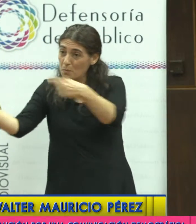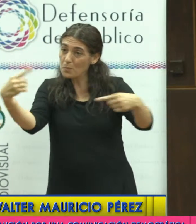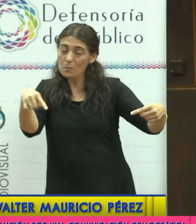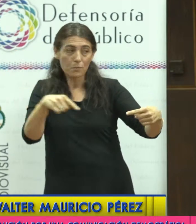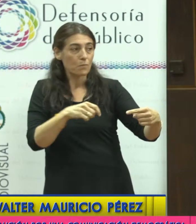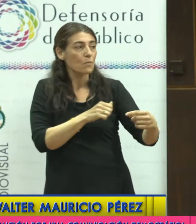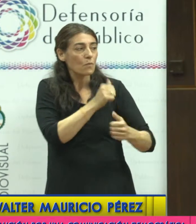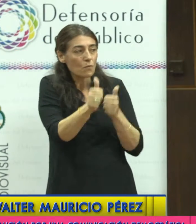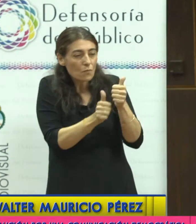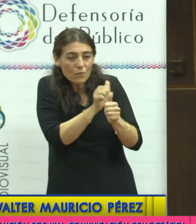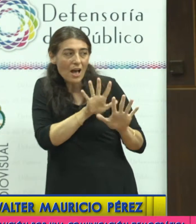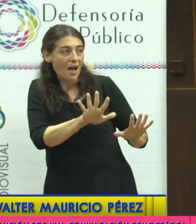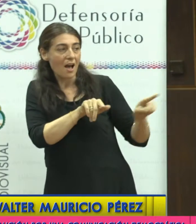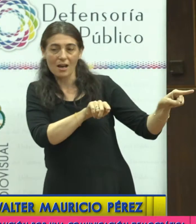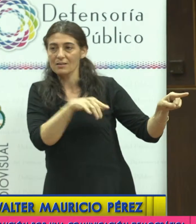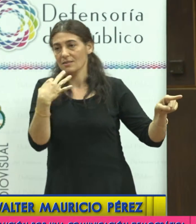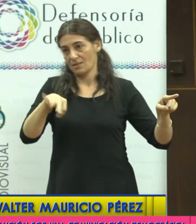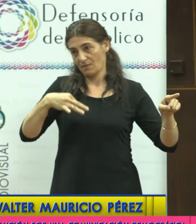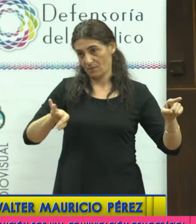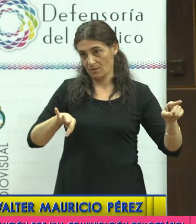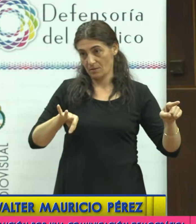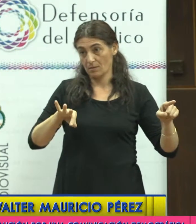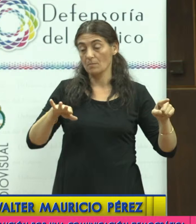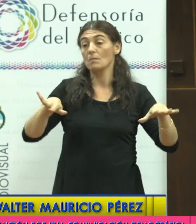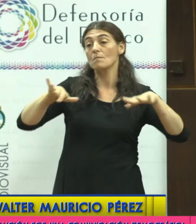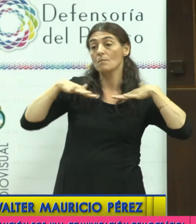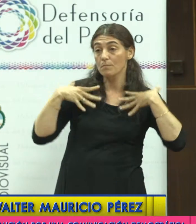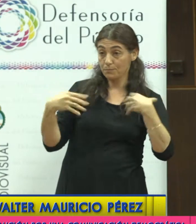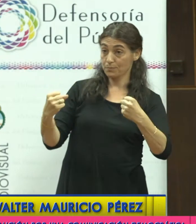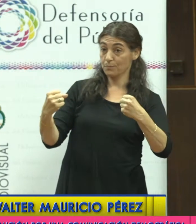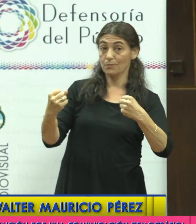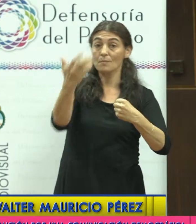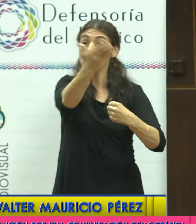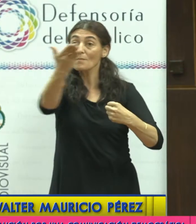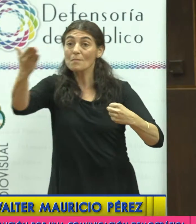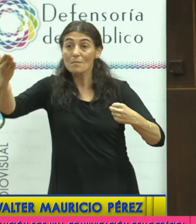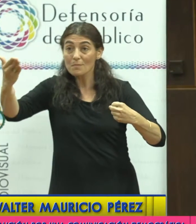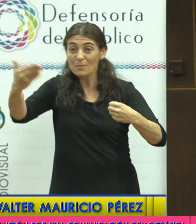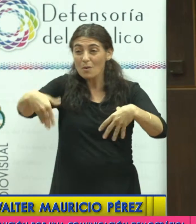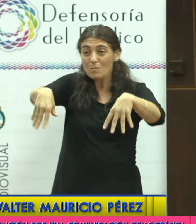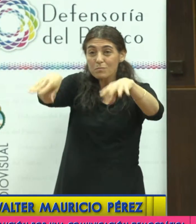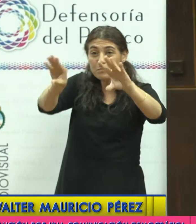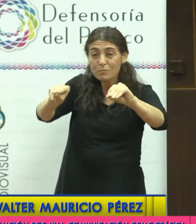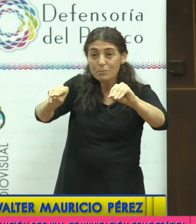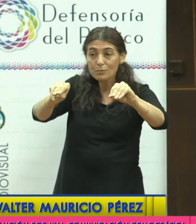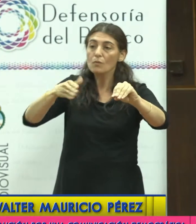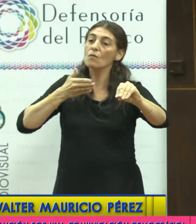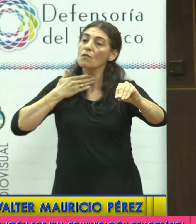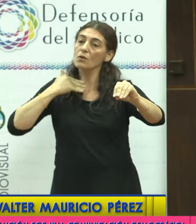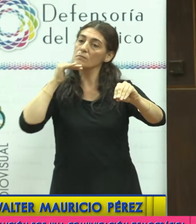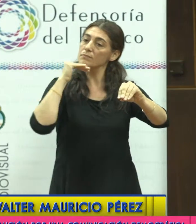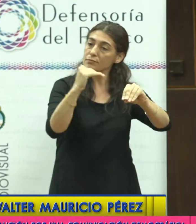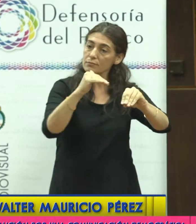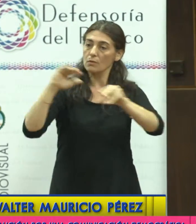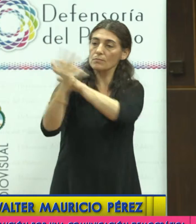sabiendo además que la Defensoría del Público es la voz del pueblo, la voz del público, del pueblo mirado desde